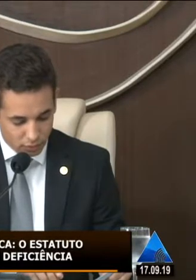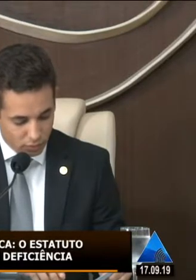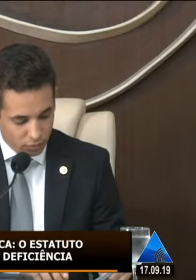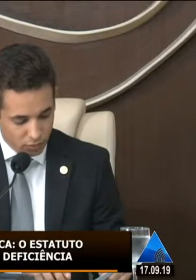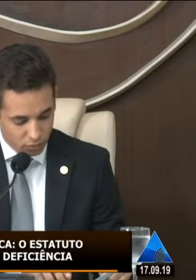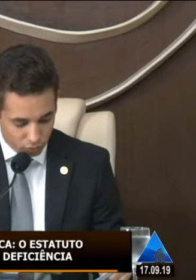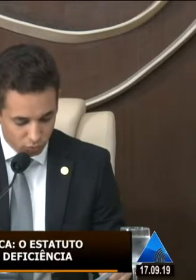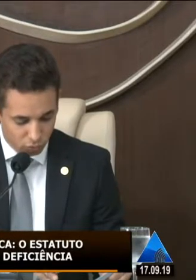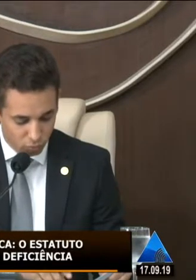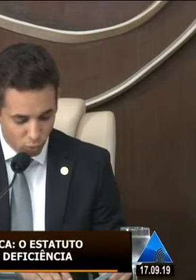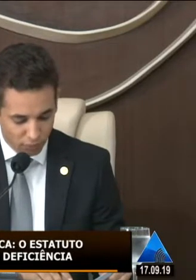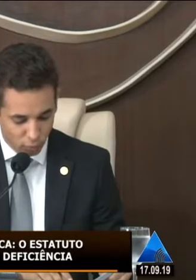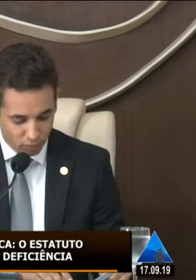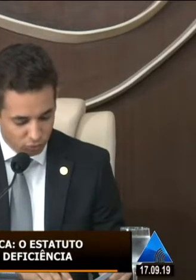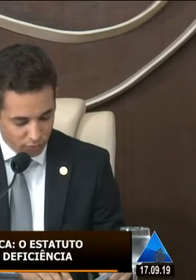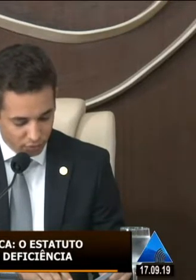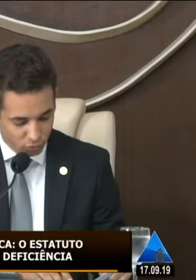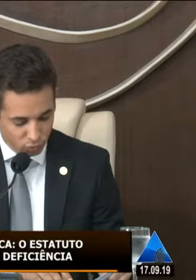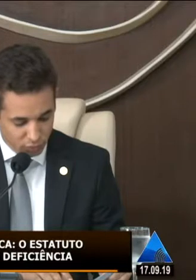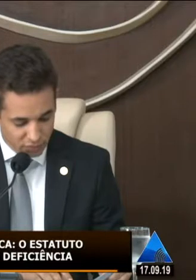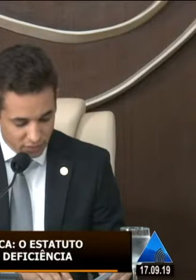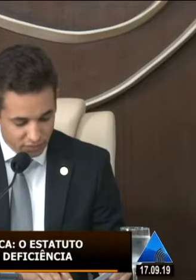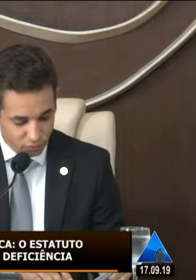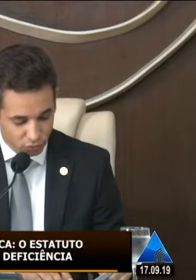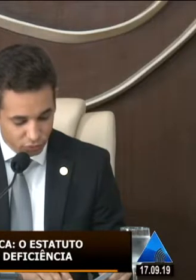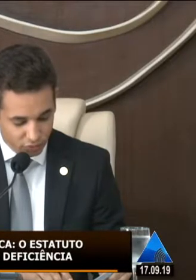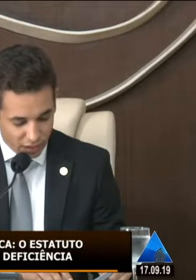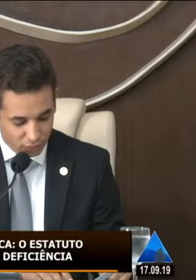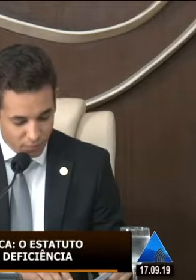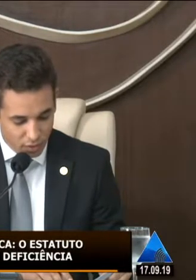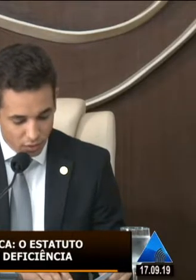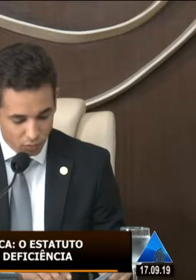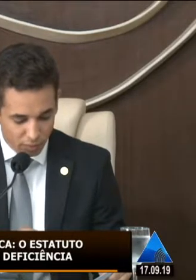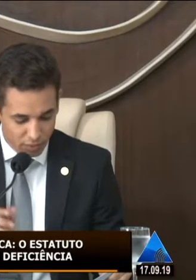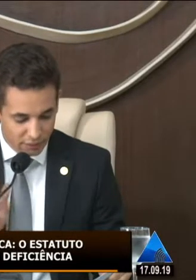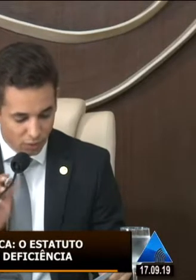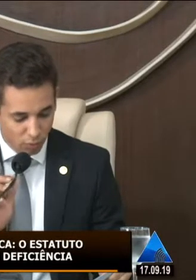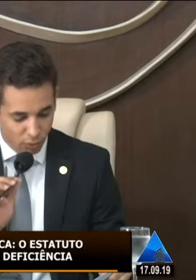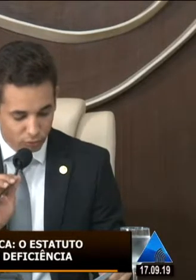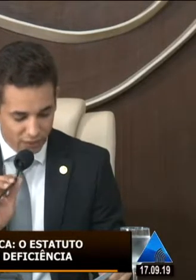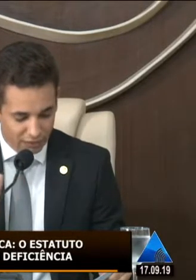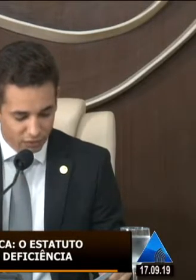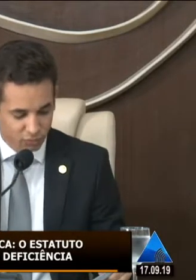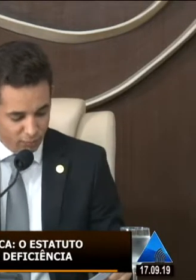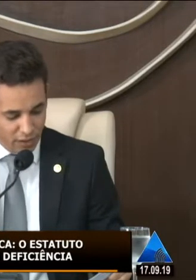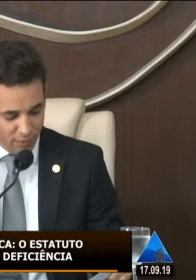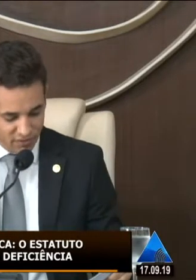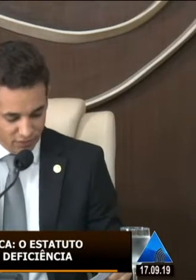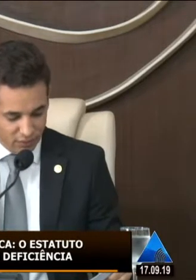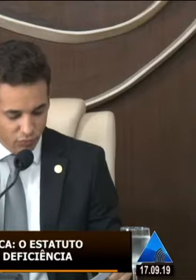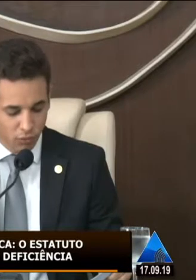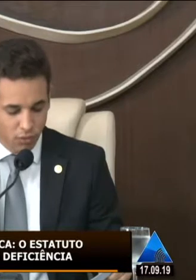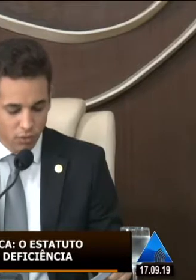temos o subcoordenador para a inclusão da pessoa com deficiência aqui no nosso Estado. Eu vou primeiro dar uma oportunidade, acho que bem